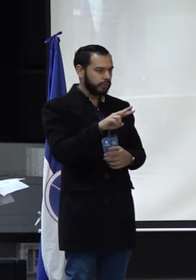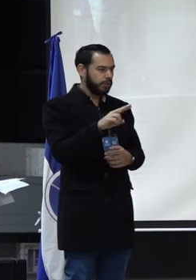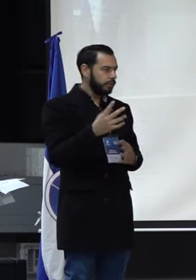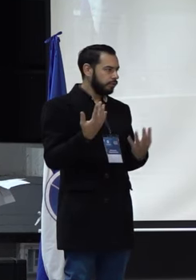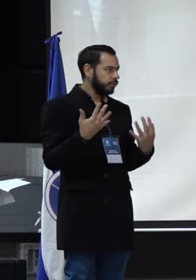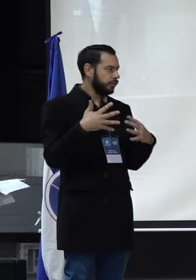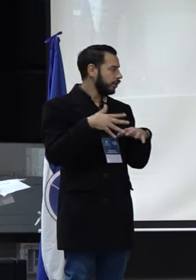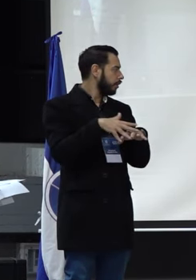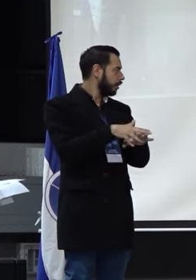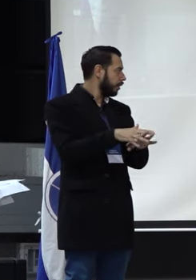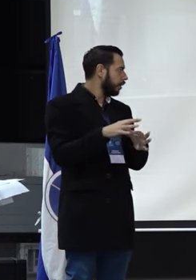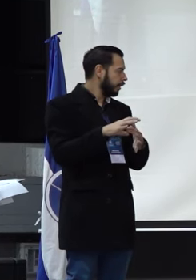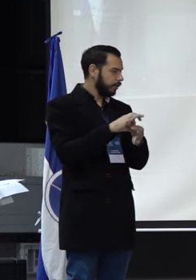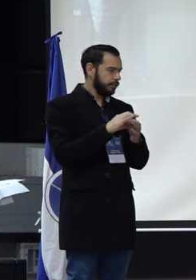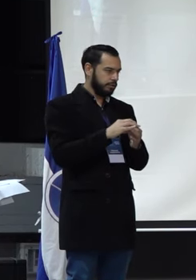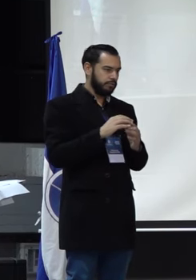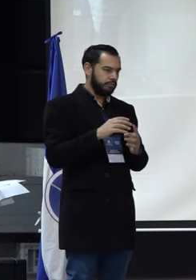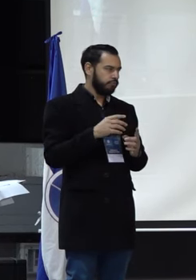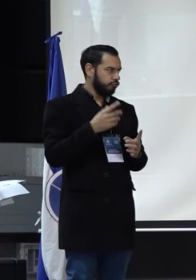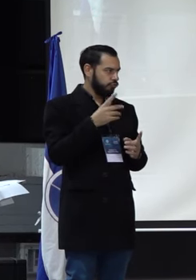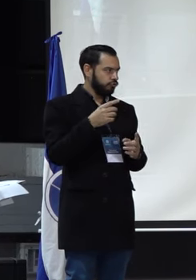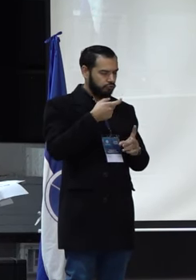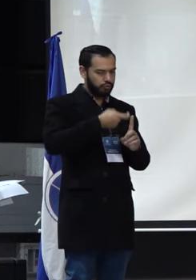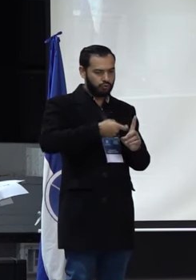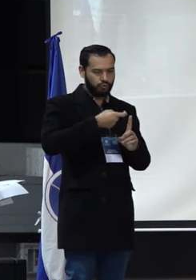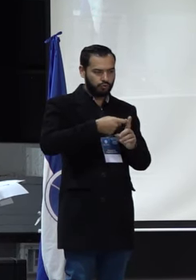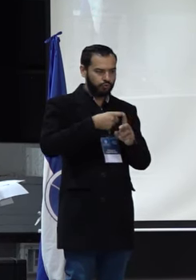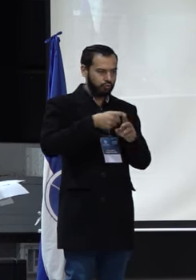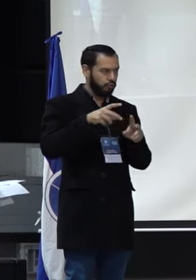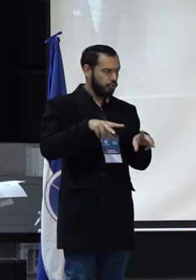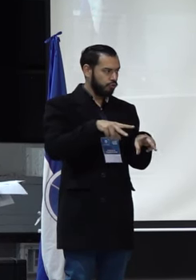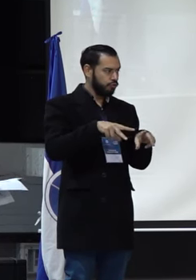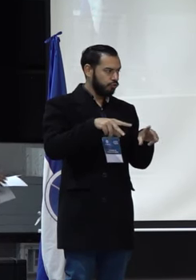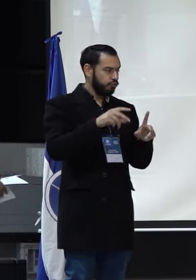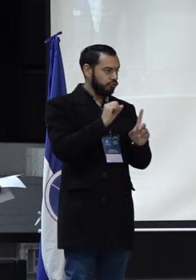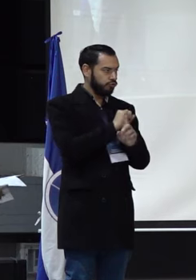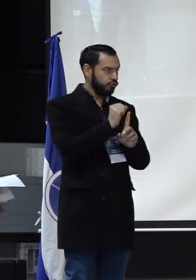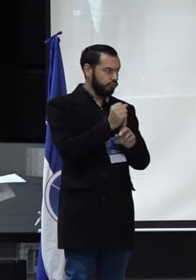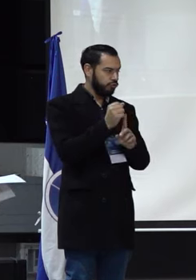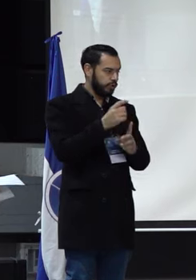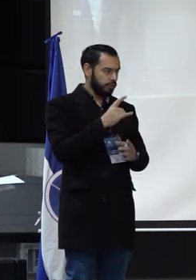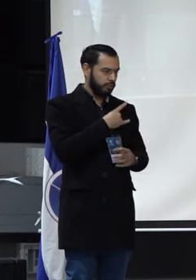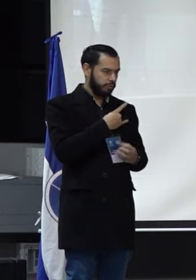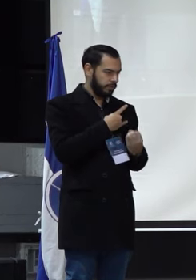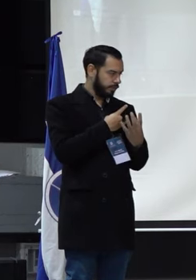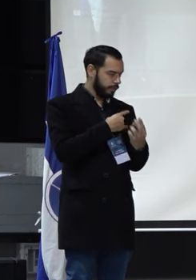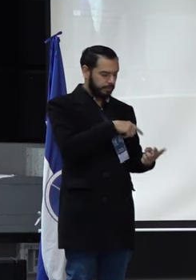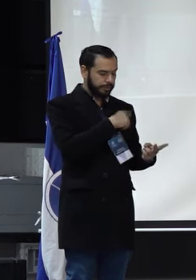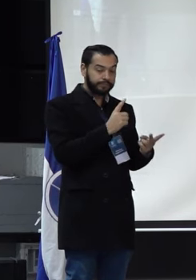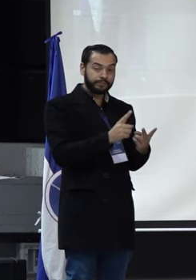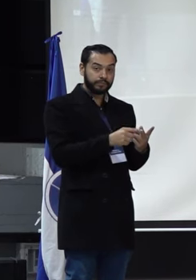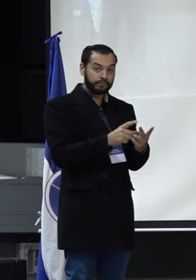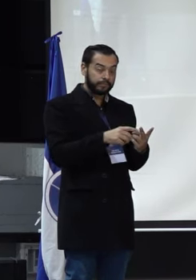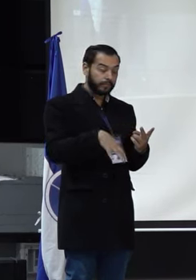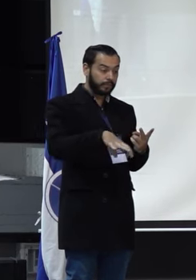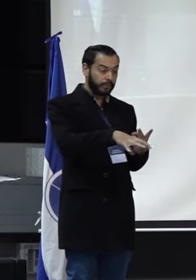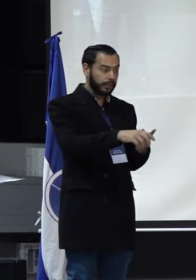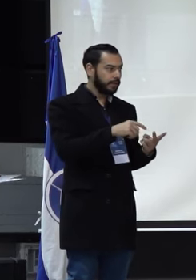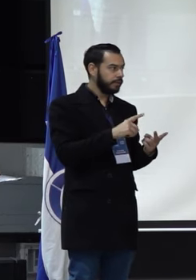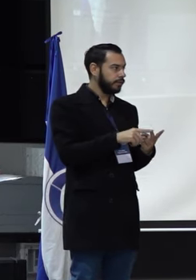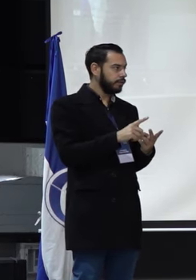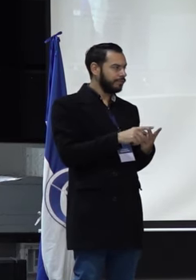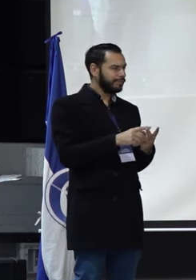articulación con el carácter social de la universidad pedagógica creemos que es muy necesario adelantar esa tarea. La segunda acción tiene que ver justamente con